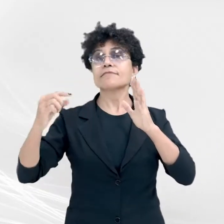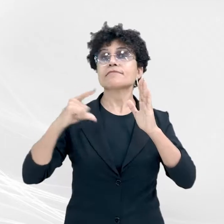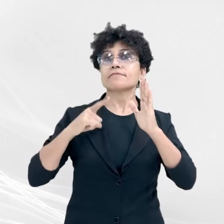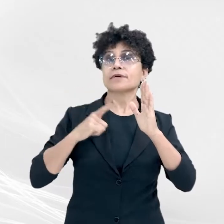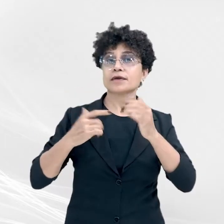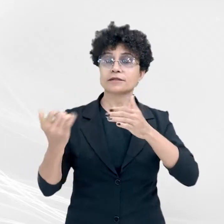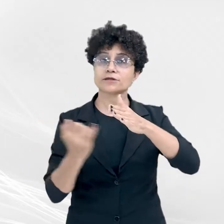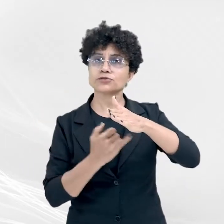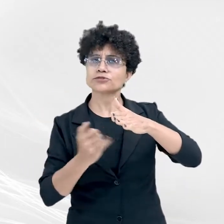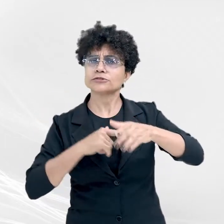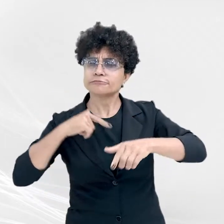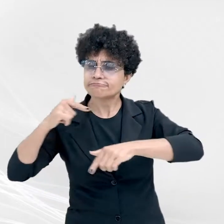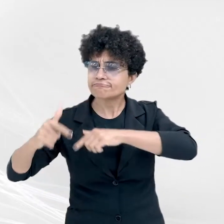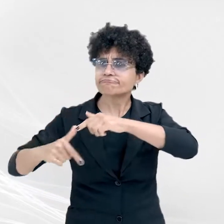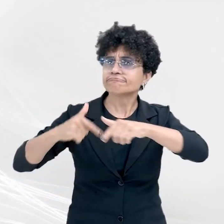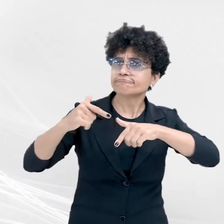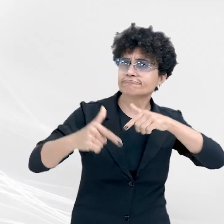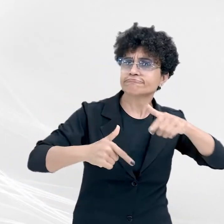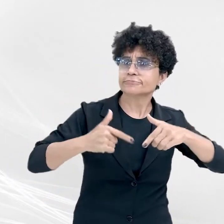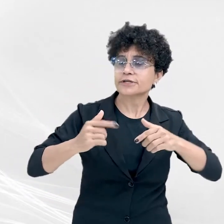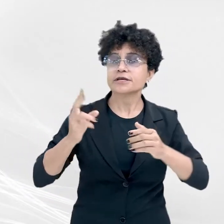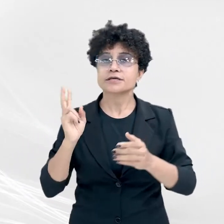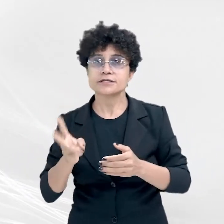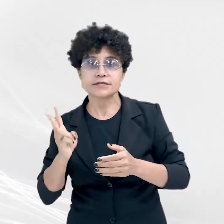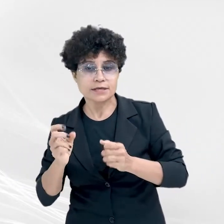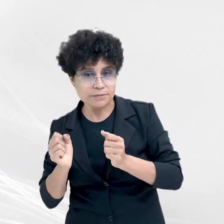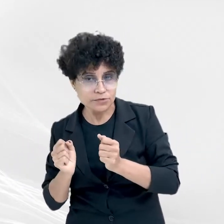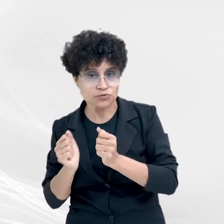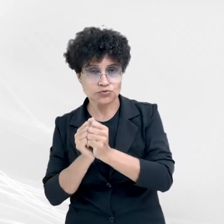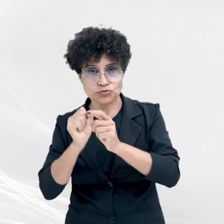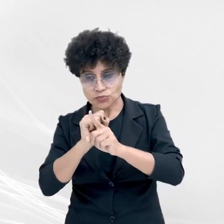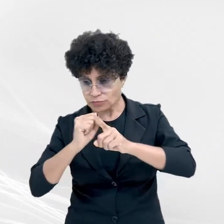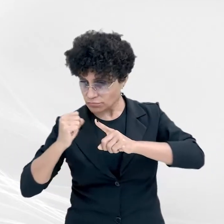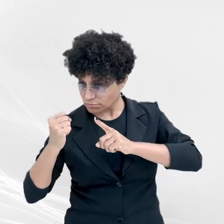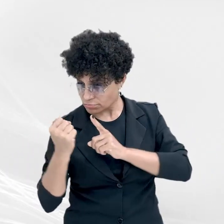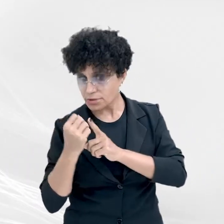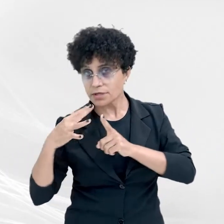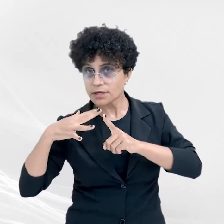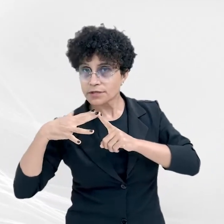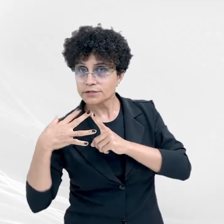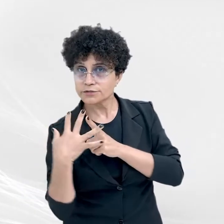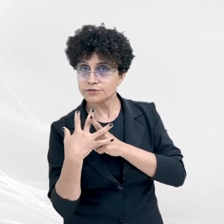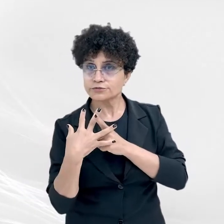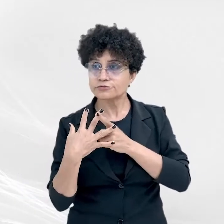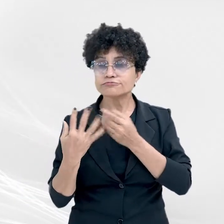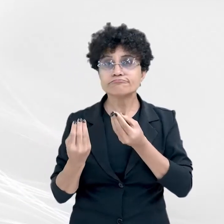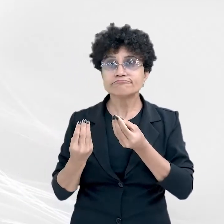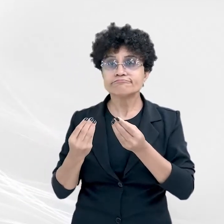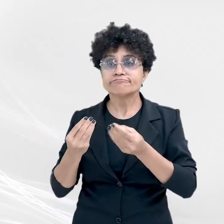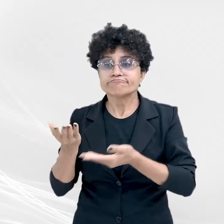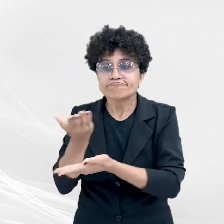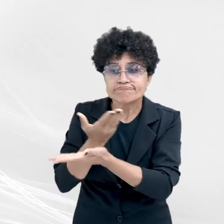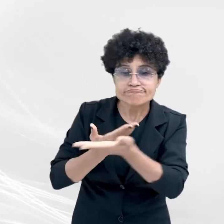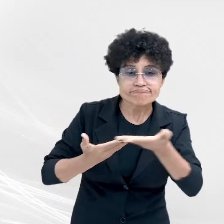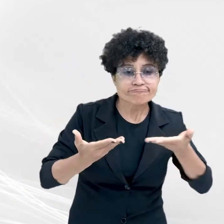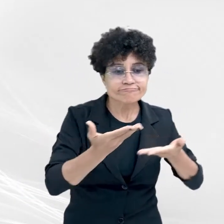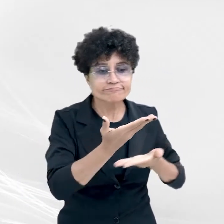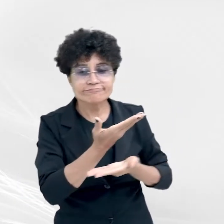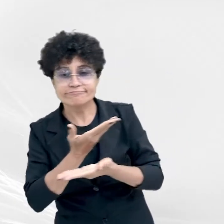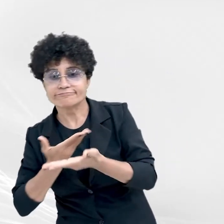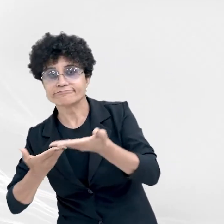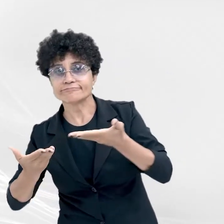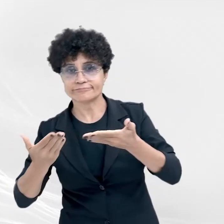para estar cada vez mais próximos da sociedade, buscando uma maior interação. Fecha aspas.